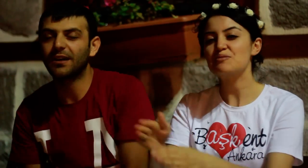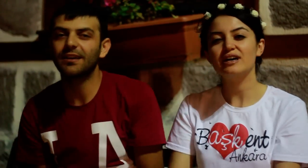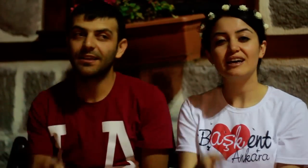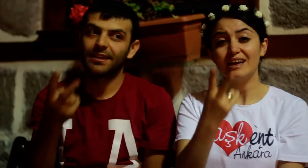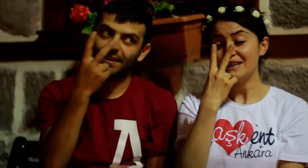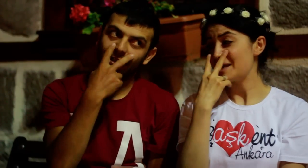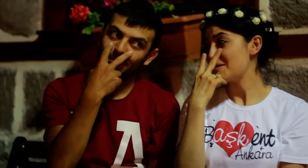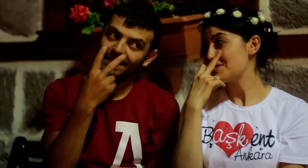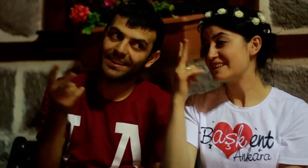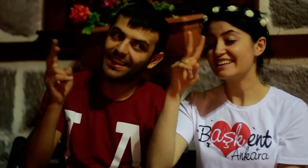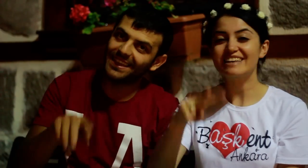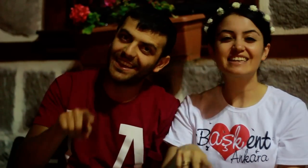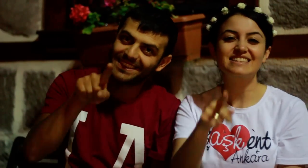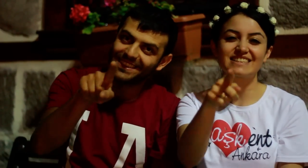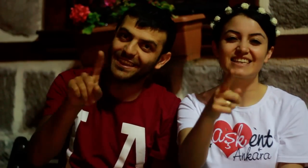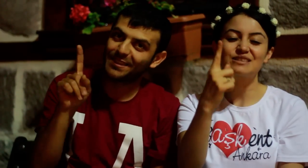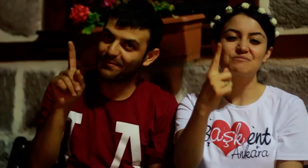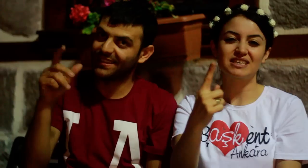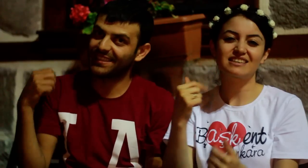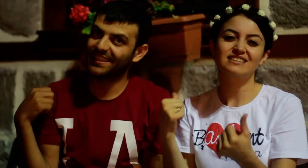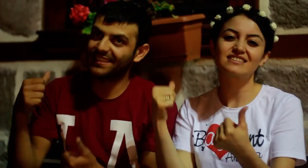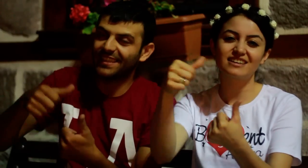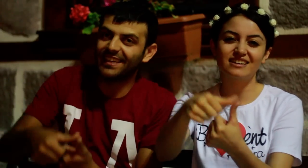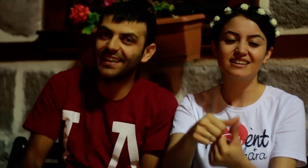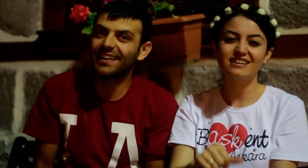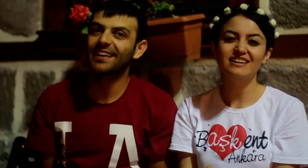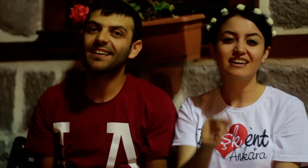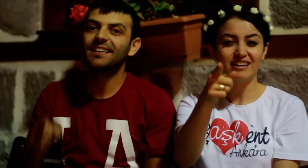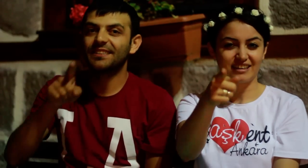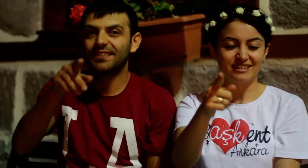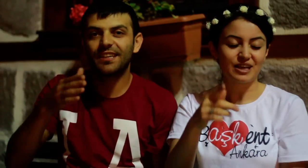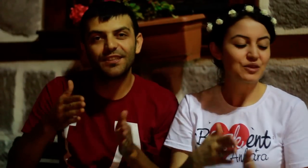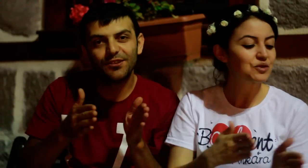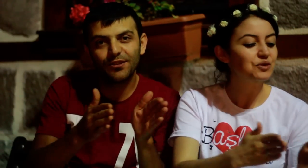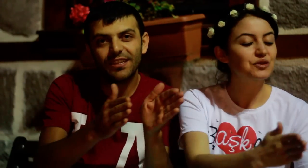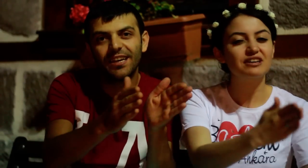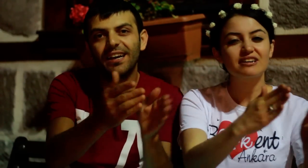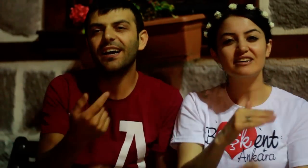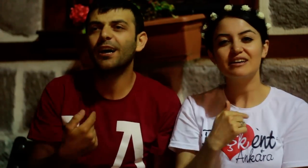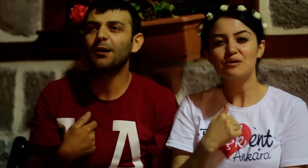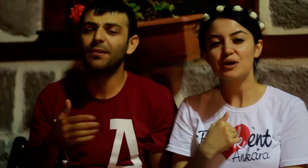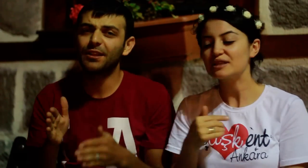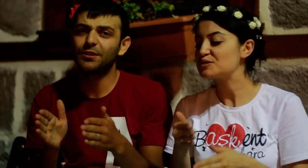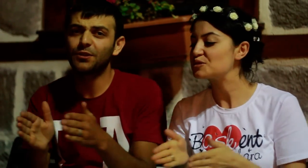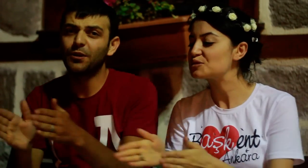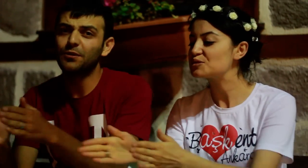Yeminler et sen bir kez daha Yeminler yoluna ben yoluma